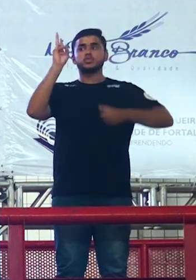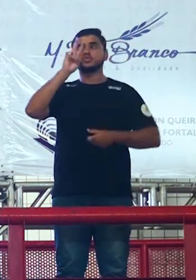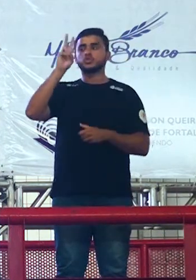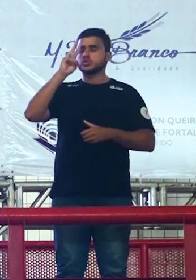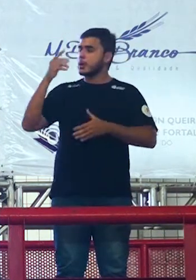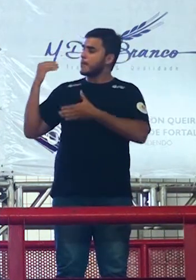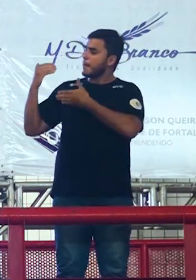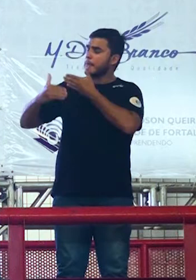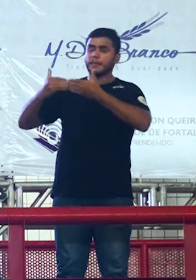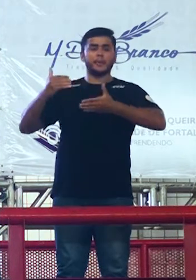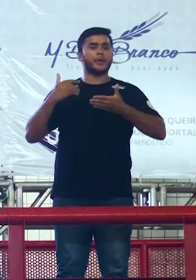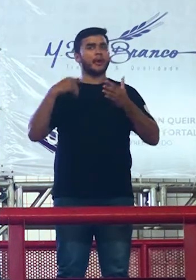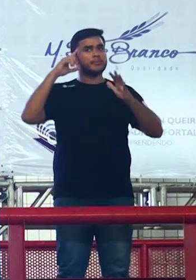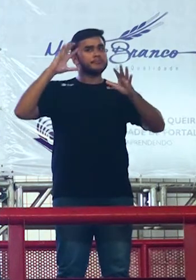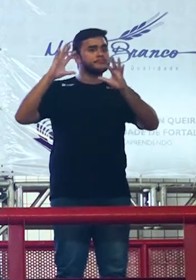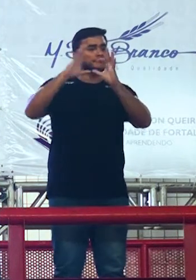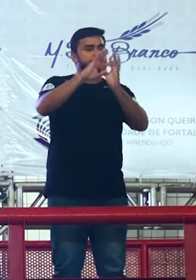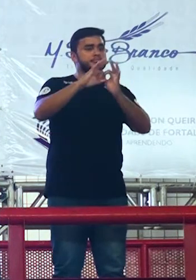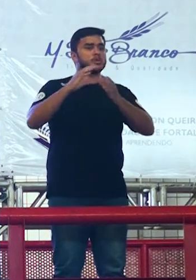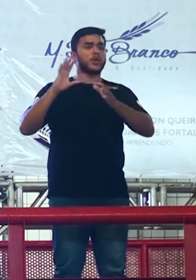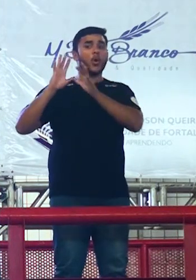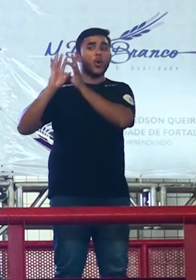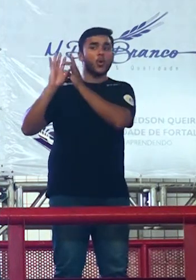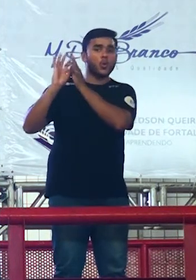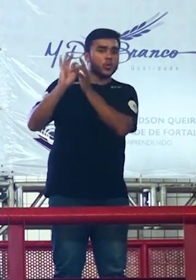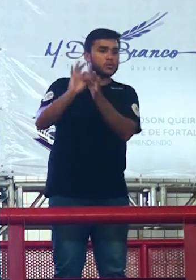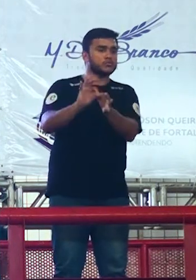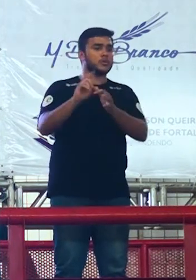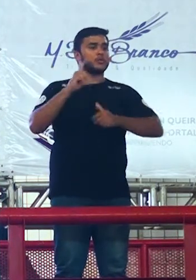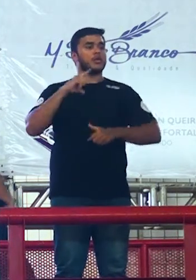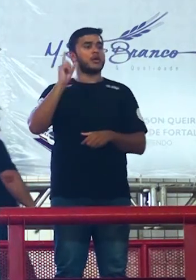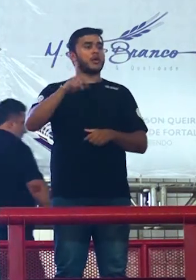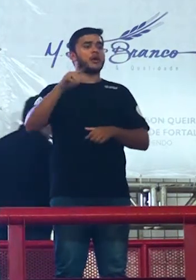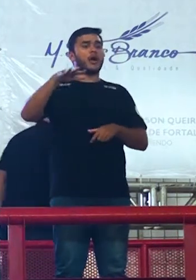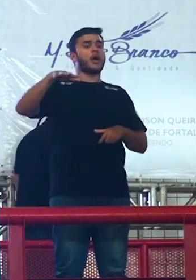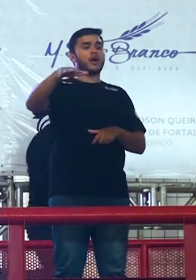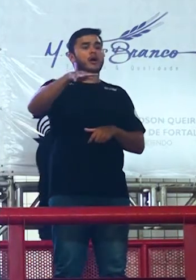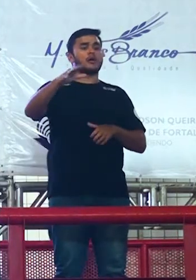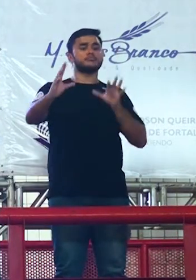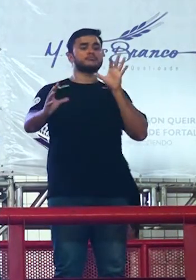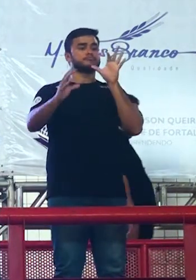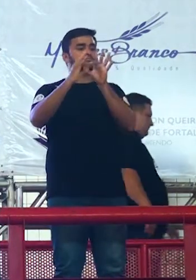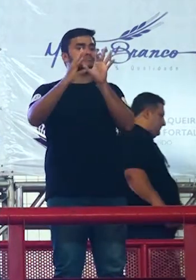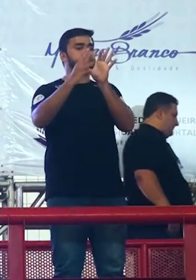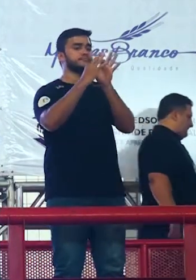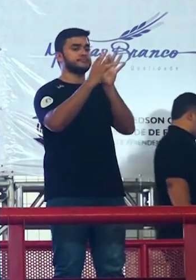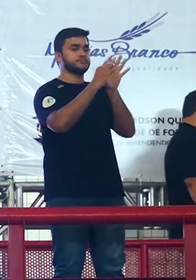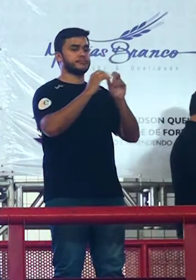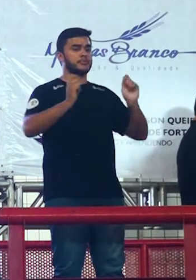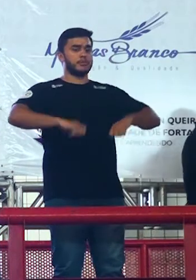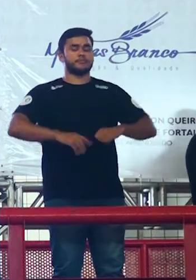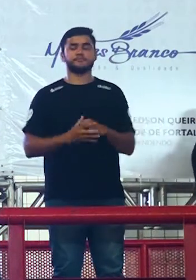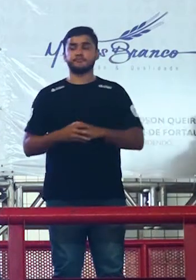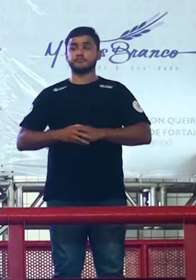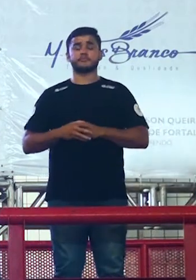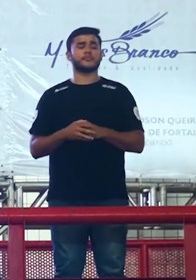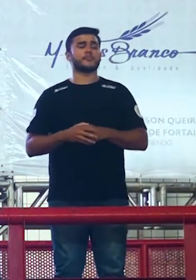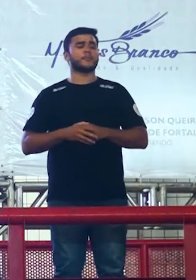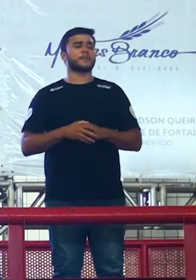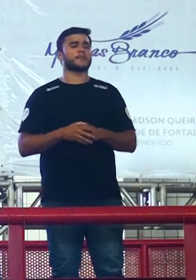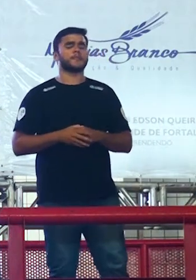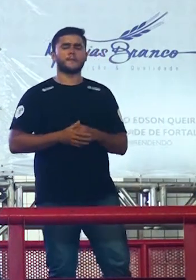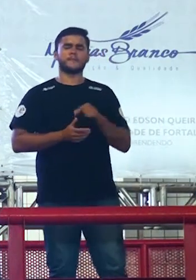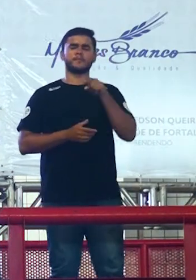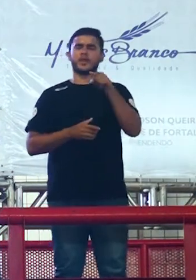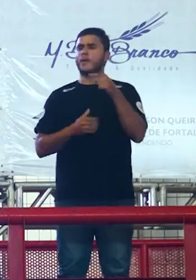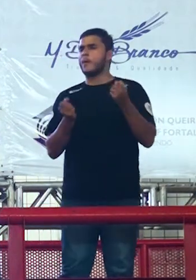saiba relacionar anote aí com outras áreas do conhecimento de onde isso quantas áreas